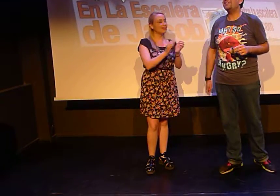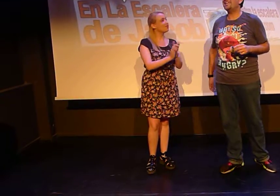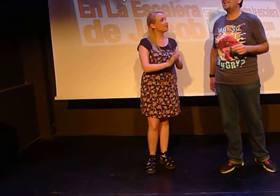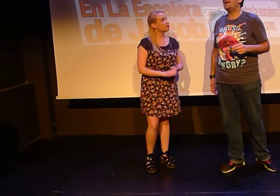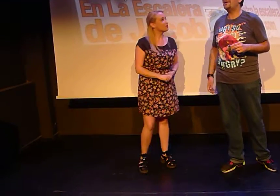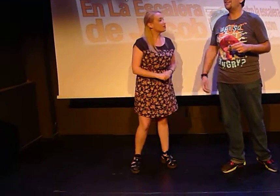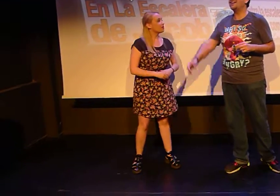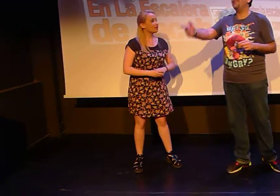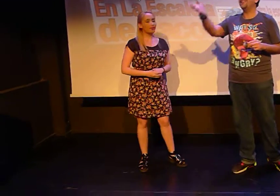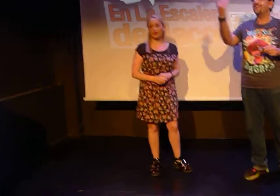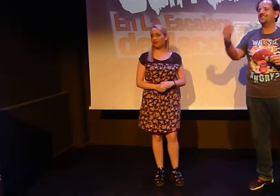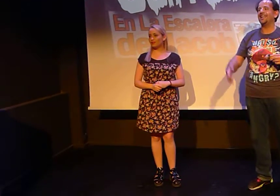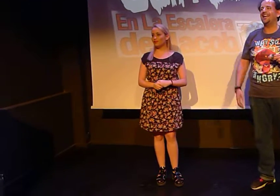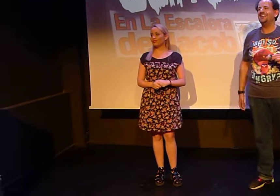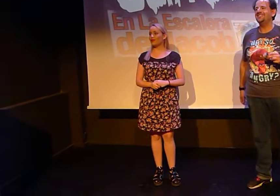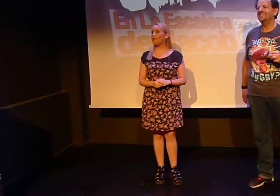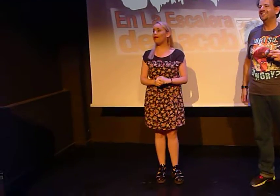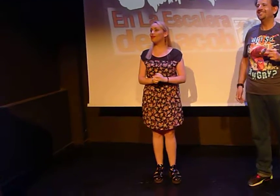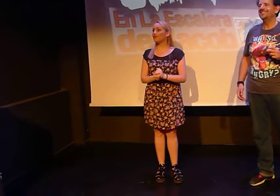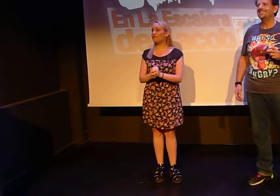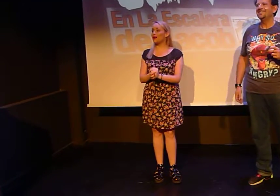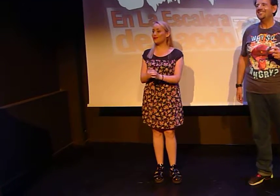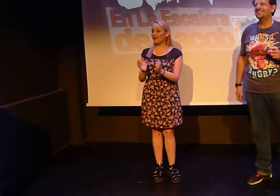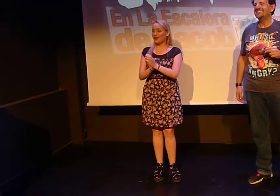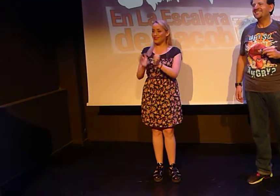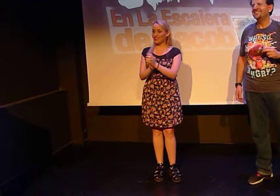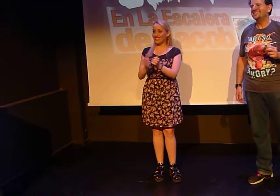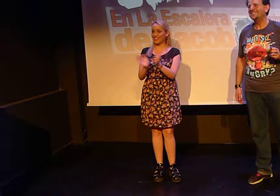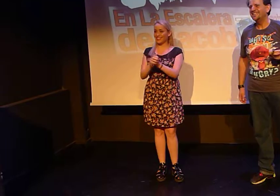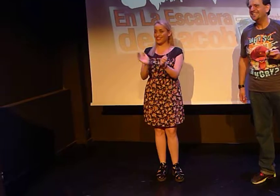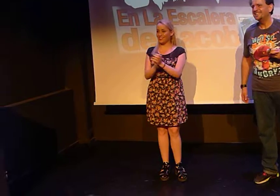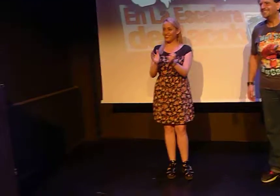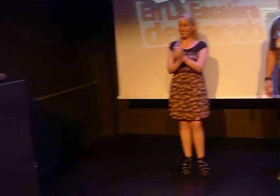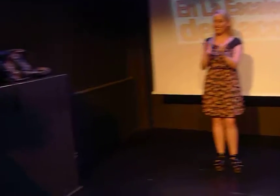Tenemos aquí a Paco Cabero, que se va. Un aplauso, Paco.